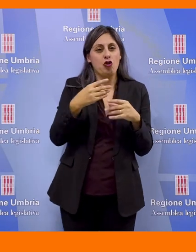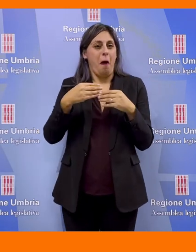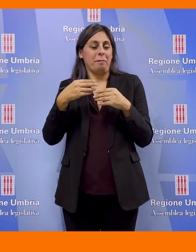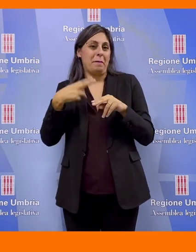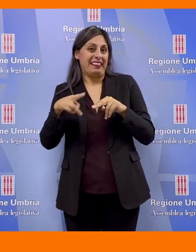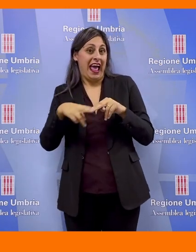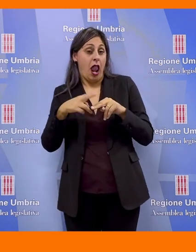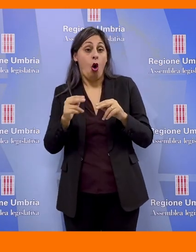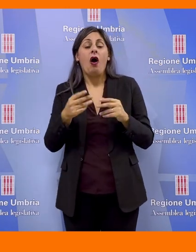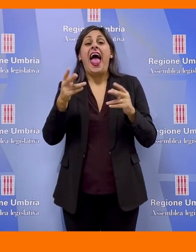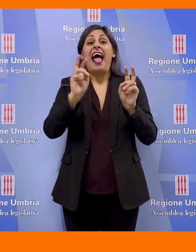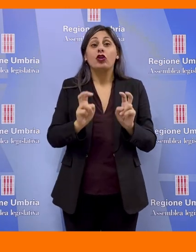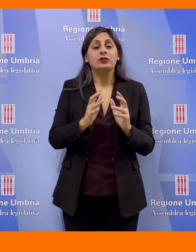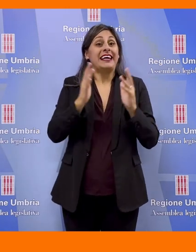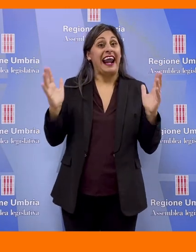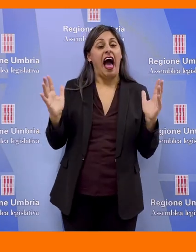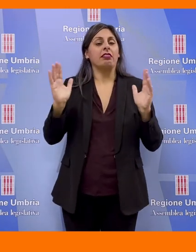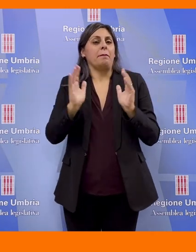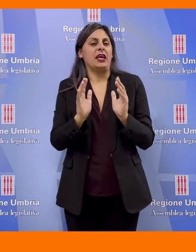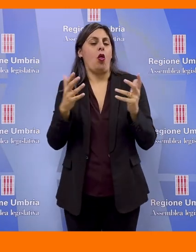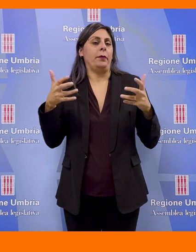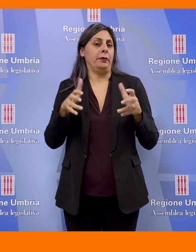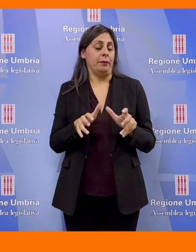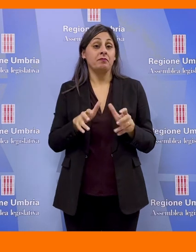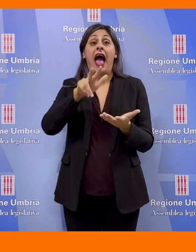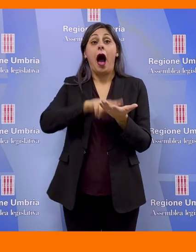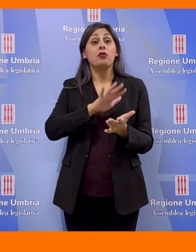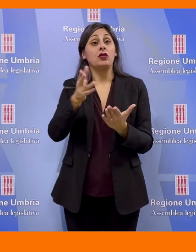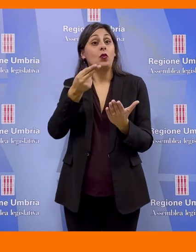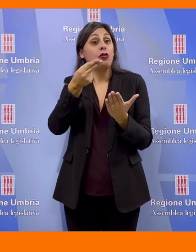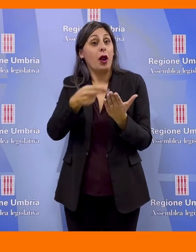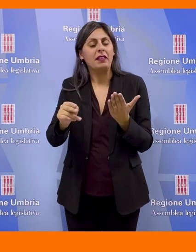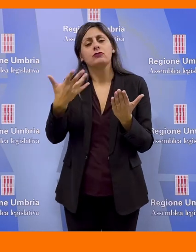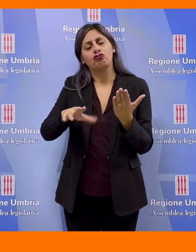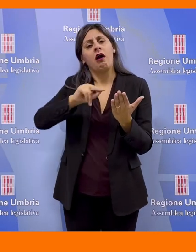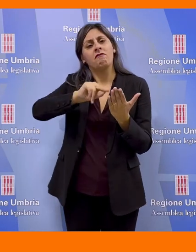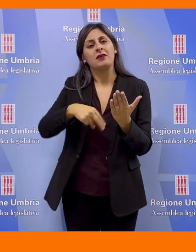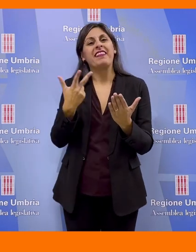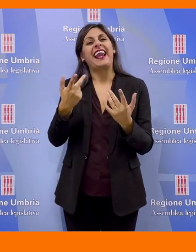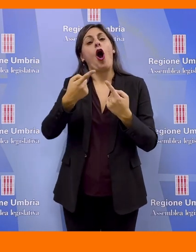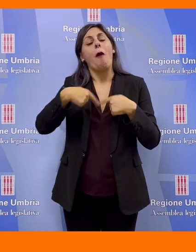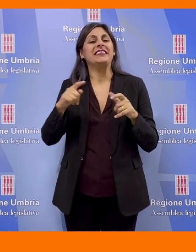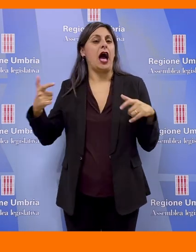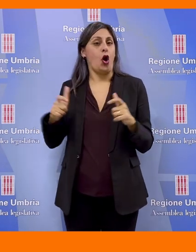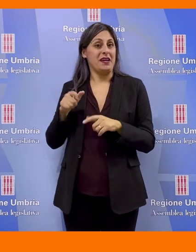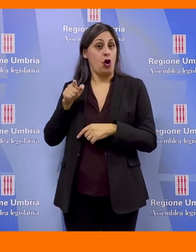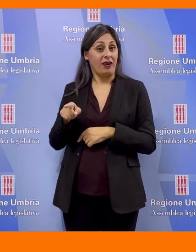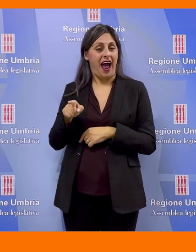materiali legnosi e metallici, grandi e piccoli elettrodomestici. Approvato anche un altro emendamento sottoscritto dai tre commissari della